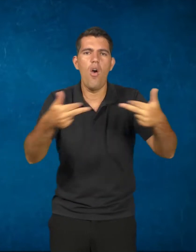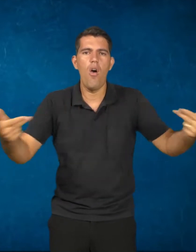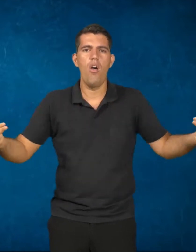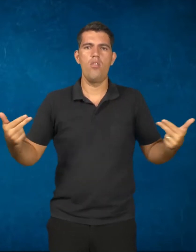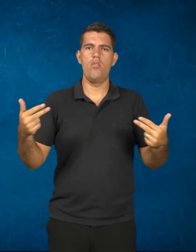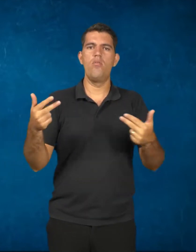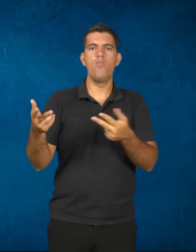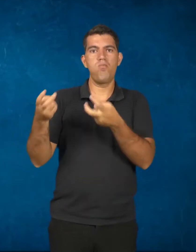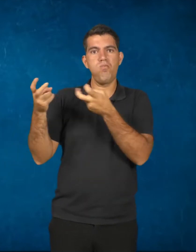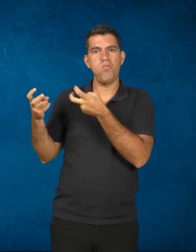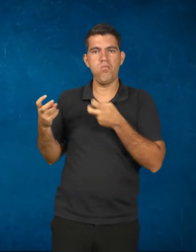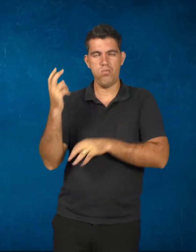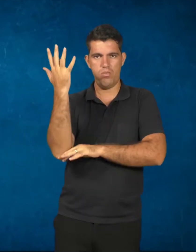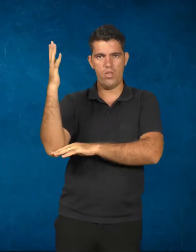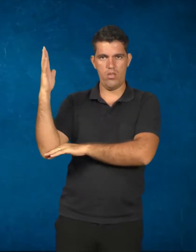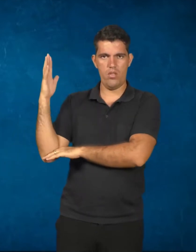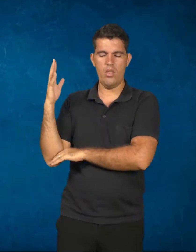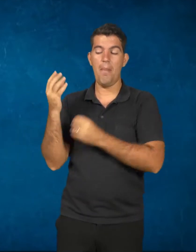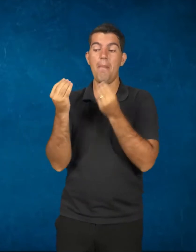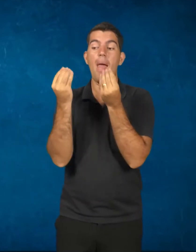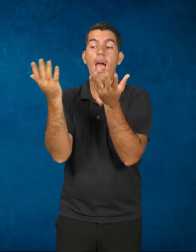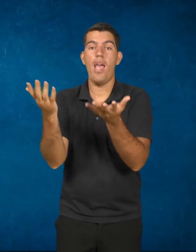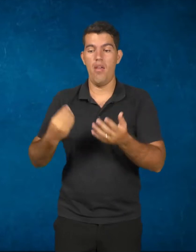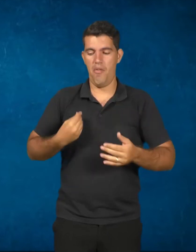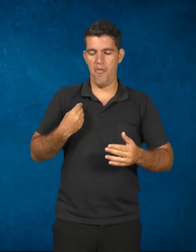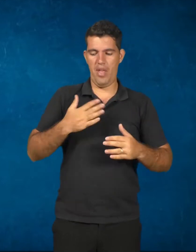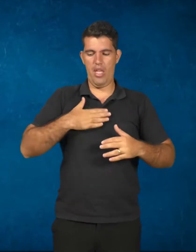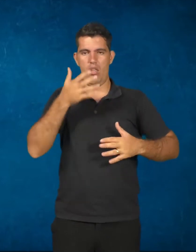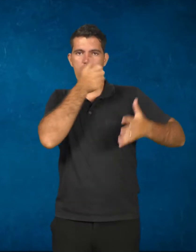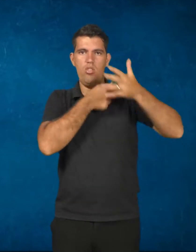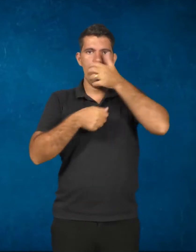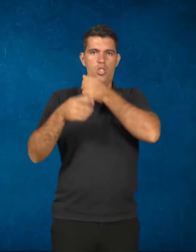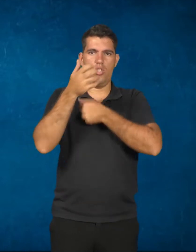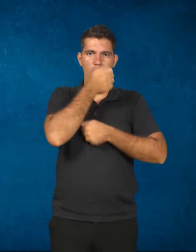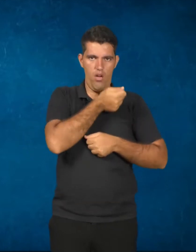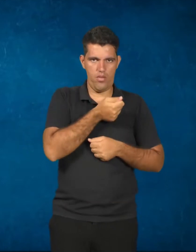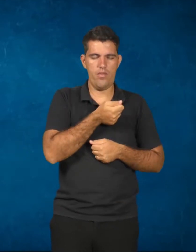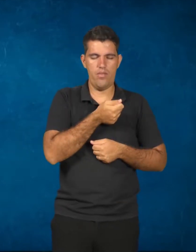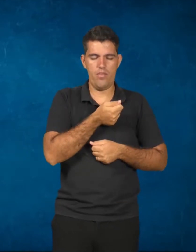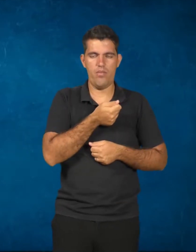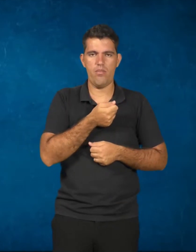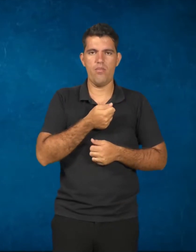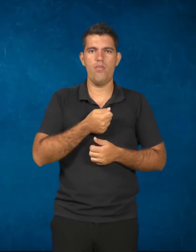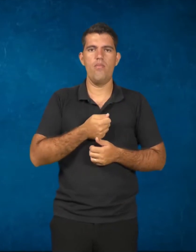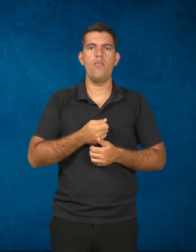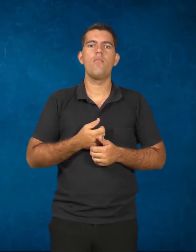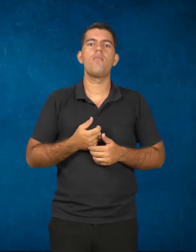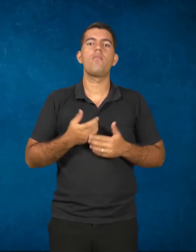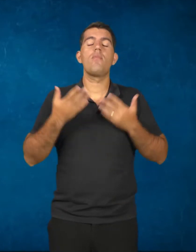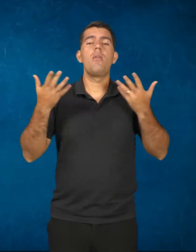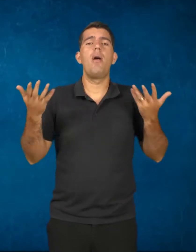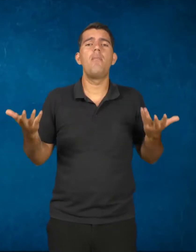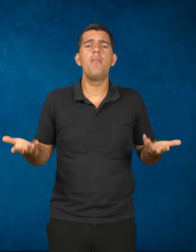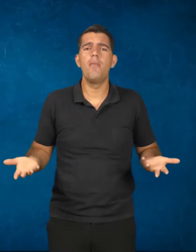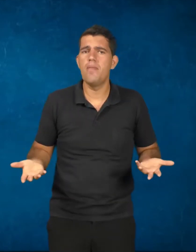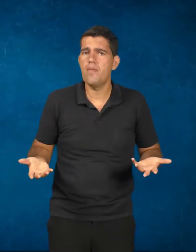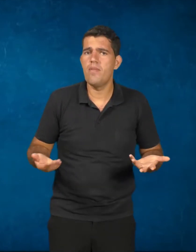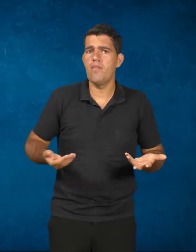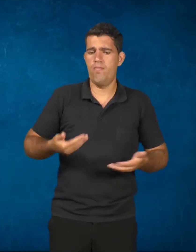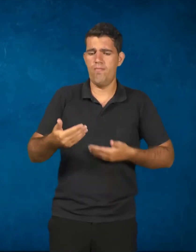Muito bem, isso ele fazia para garantir sua sobrevivência. Só que, além disso, dessa produção